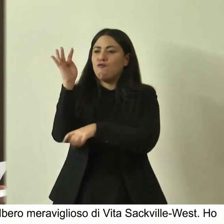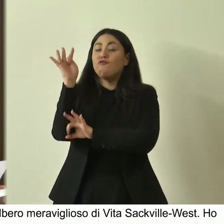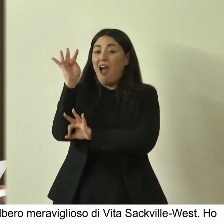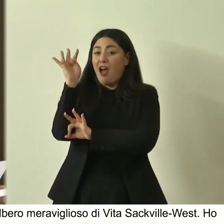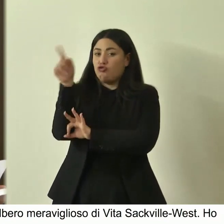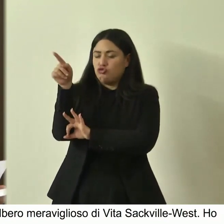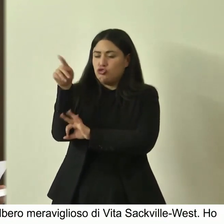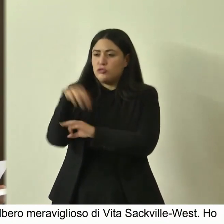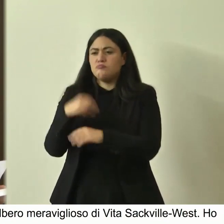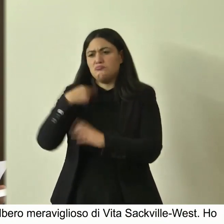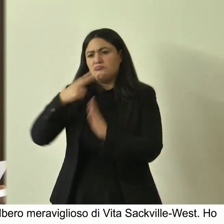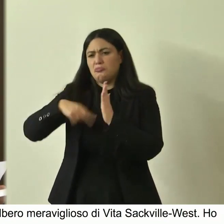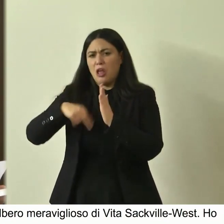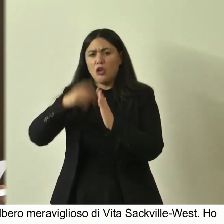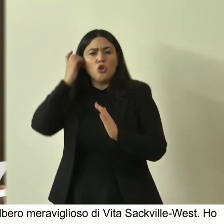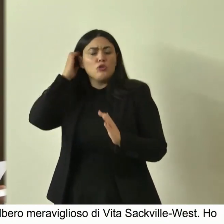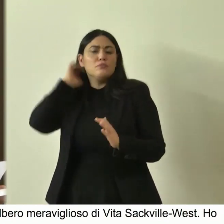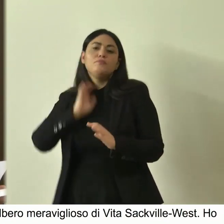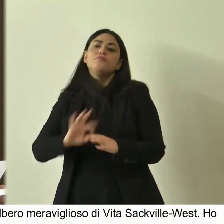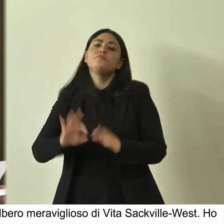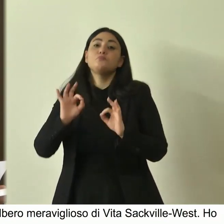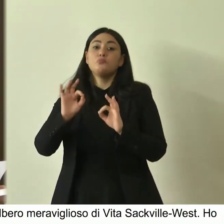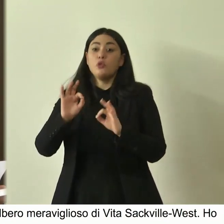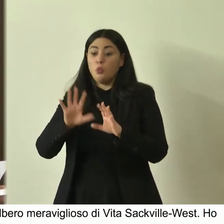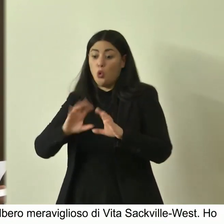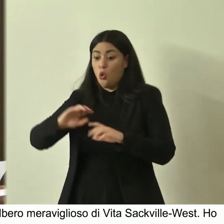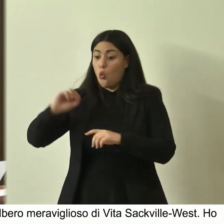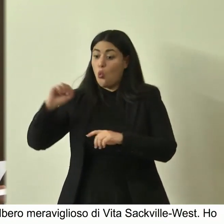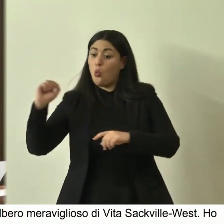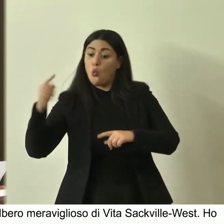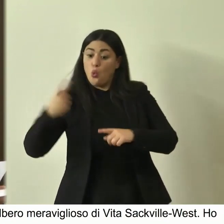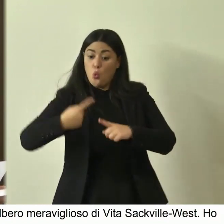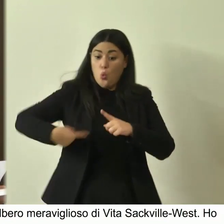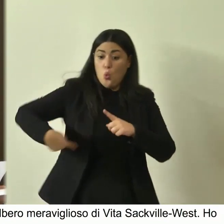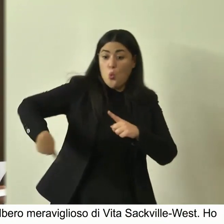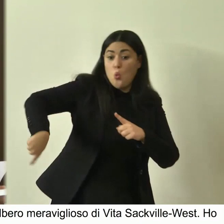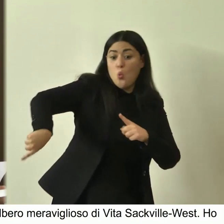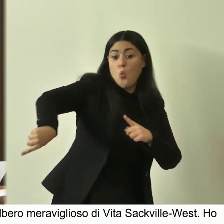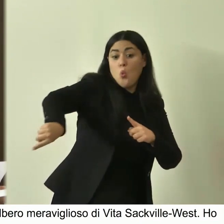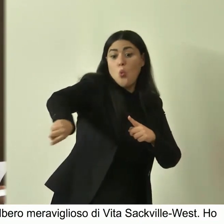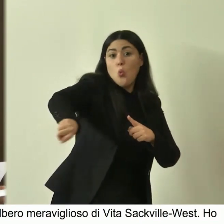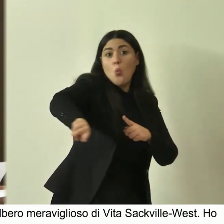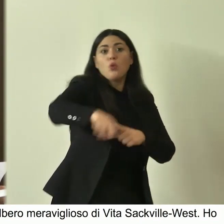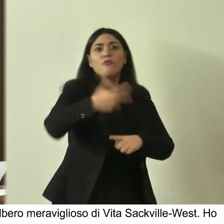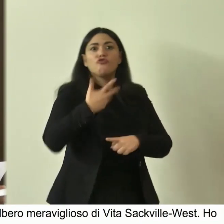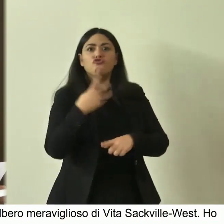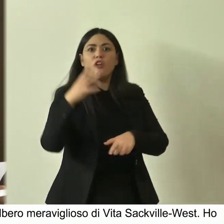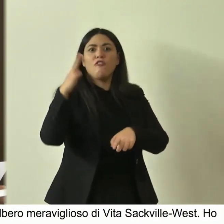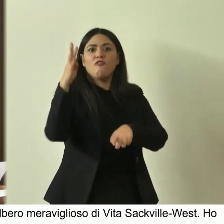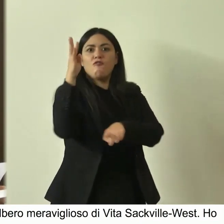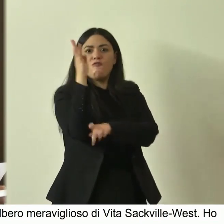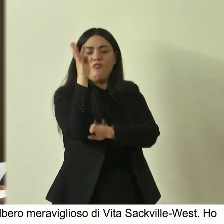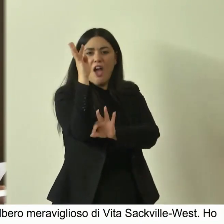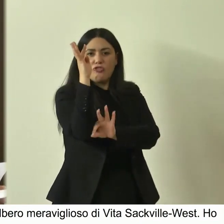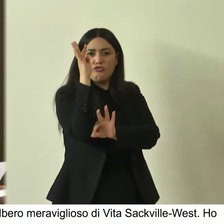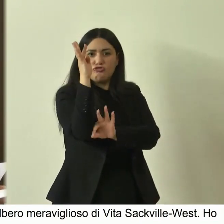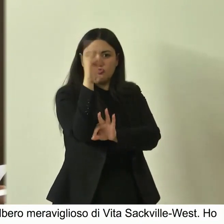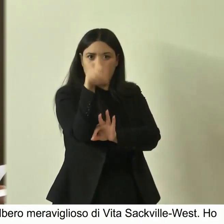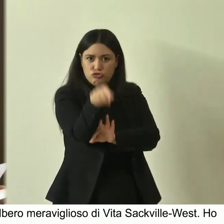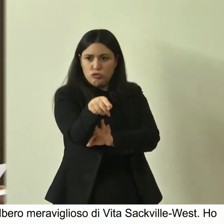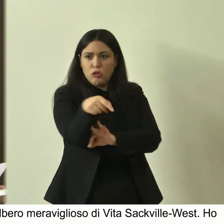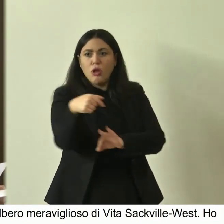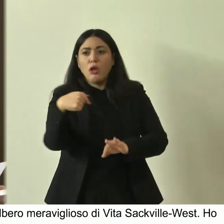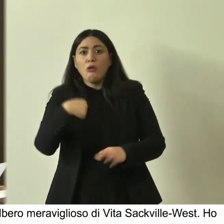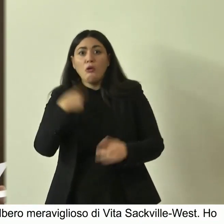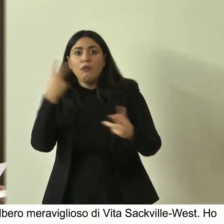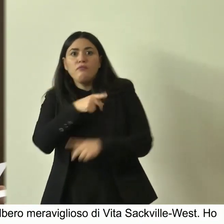ve lo leggo è proprio alla svolta nella curva a gomito sul bordo della strada lì c'è un faggio sono convinto che non ne esistano